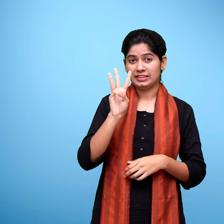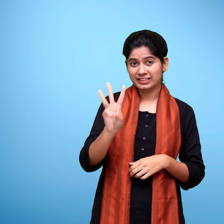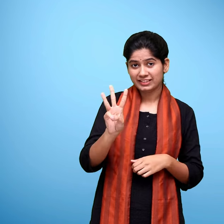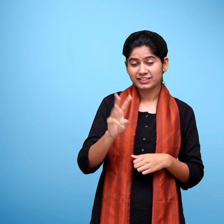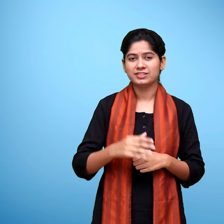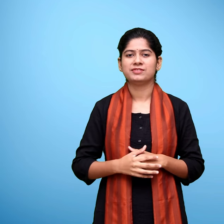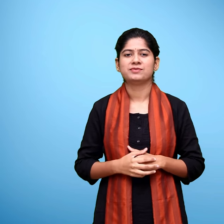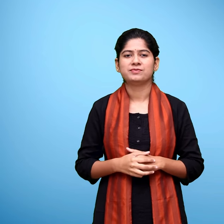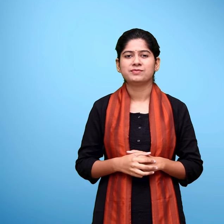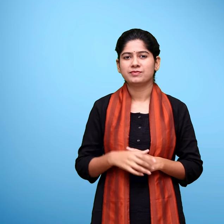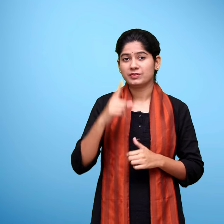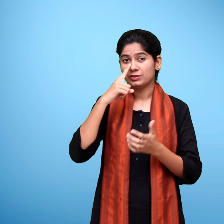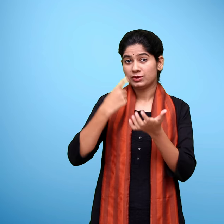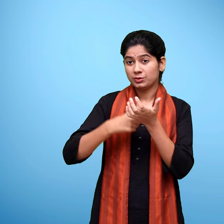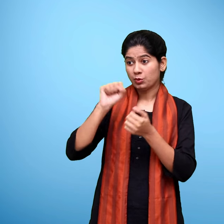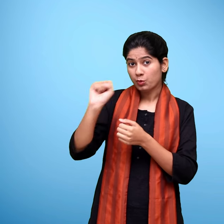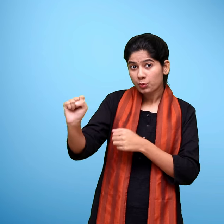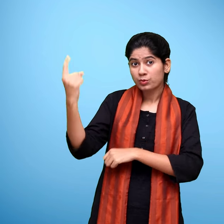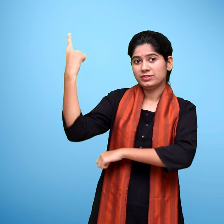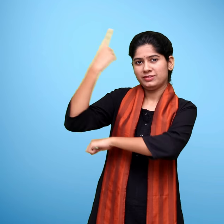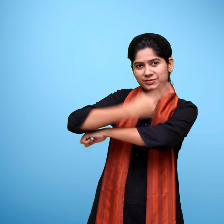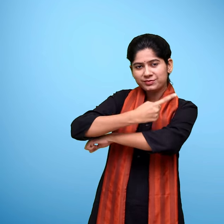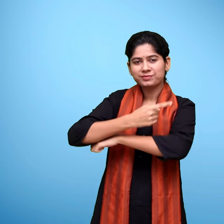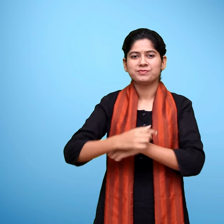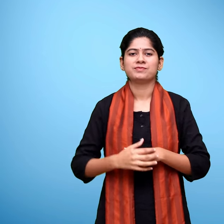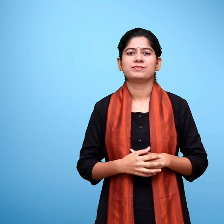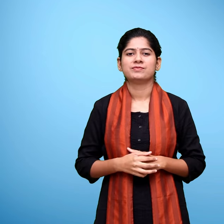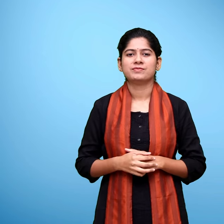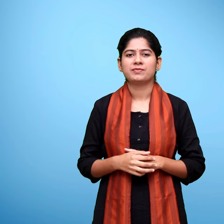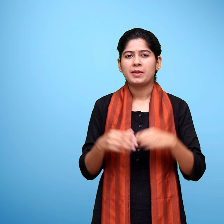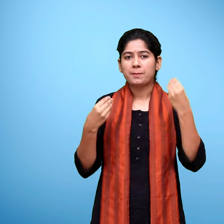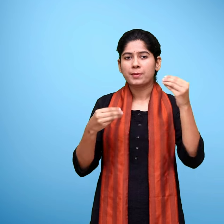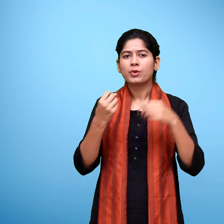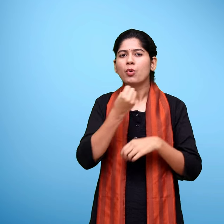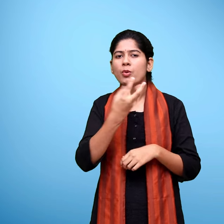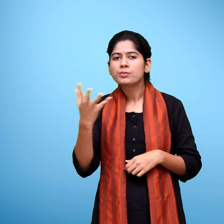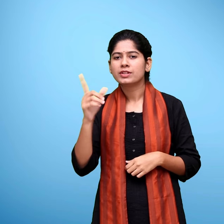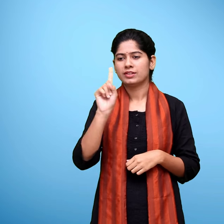रीना का दिन प्रिष्ठ ग्यारह